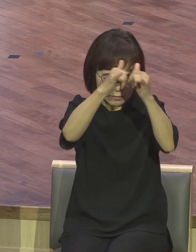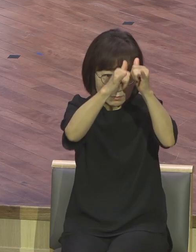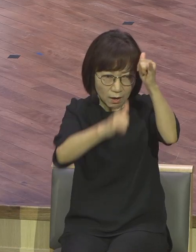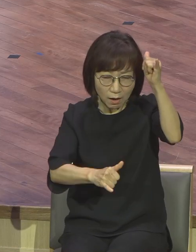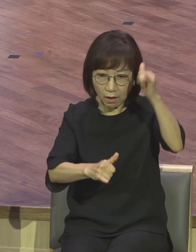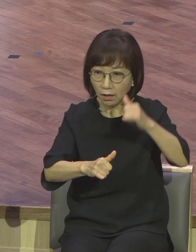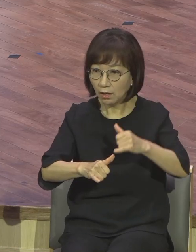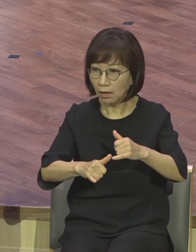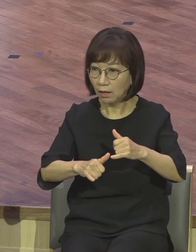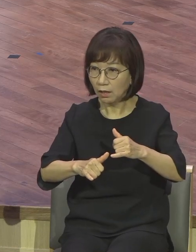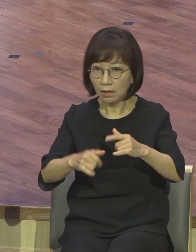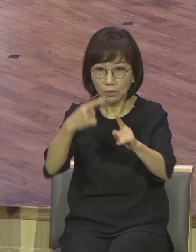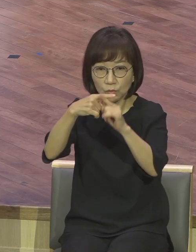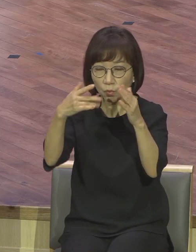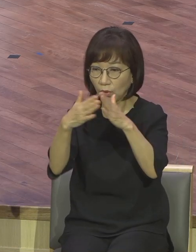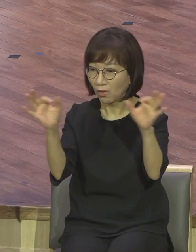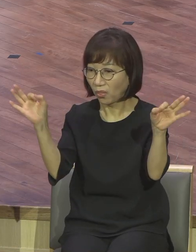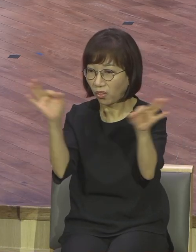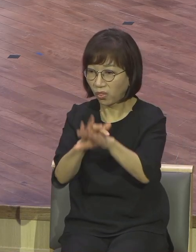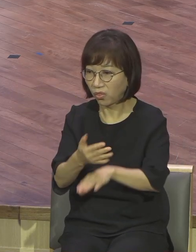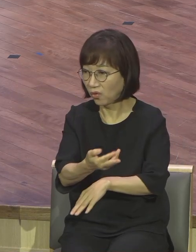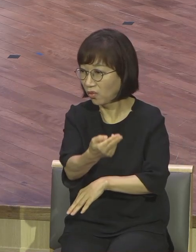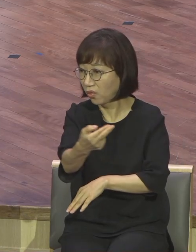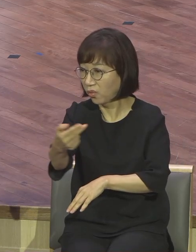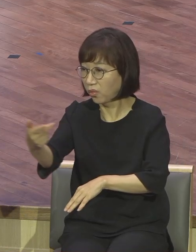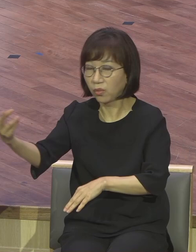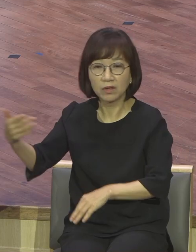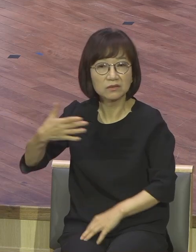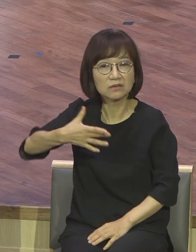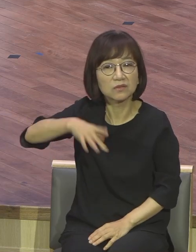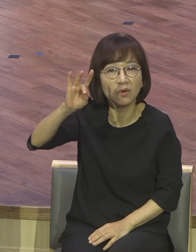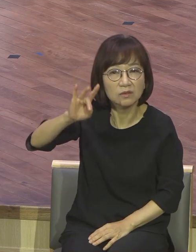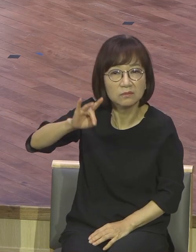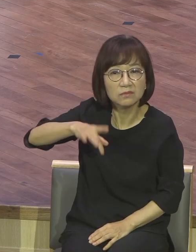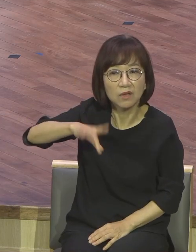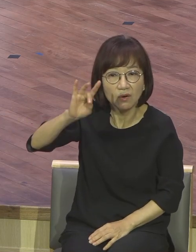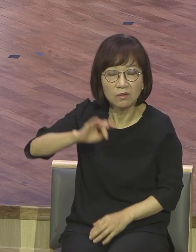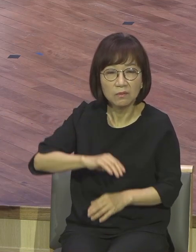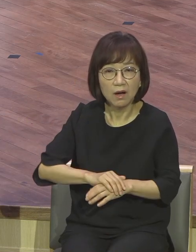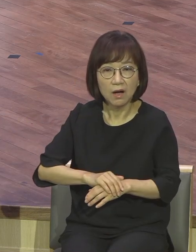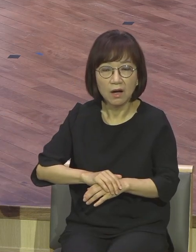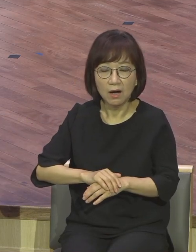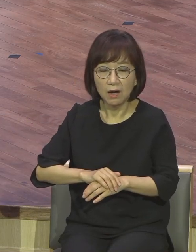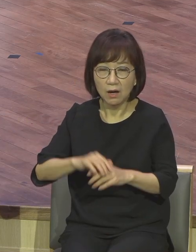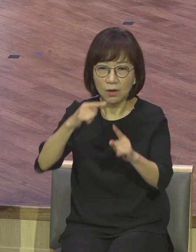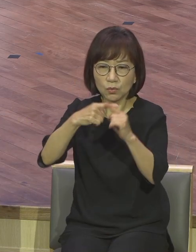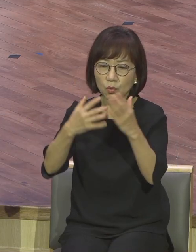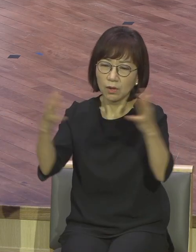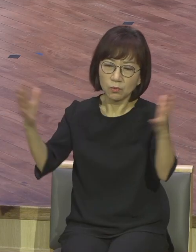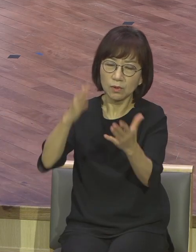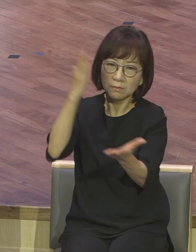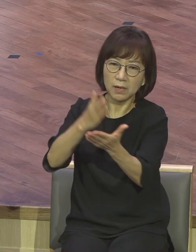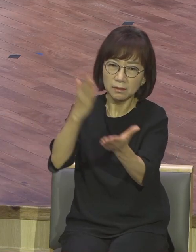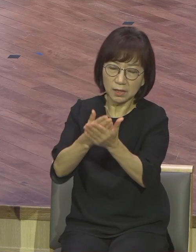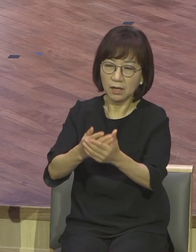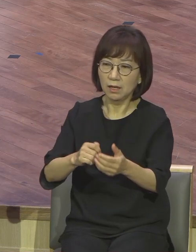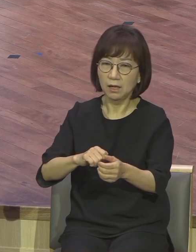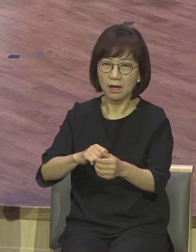이렇게 교회를 합류화하면서 못 오도록 막아버린 핍박을 하면 차라리 목숨 걸고 나오지만